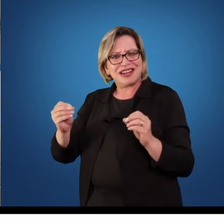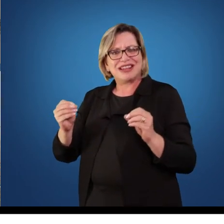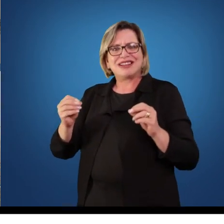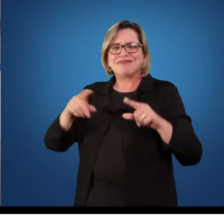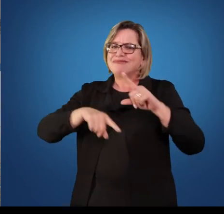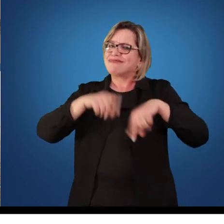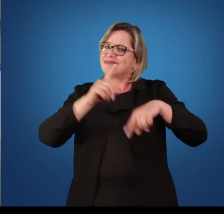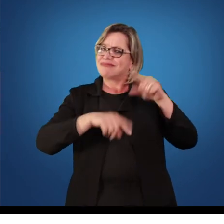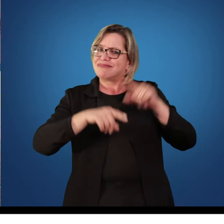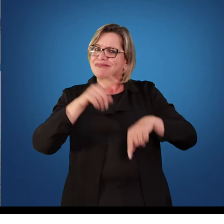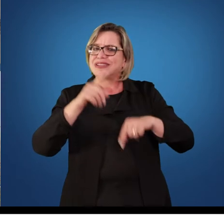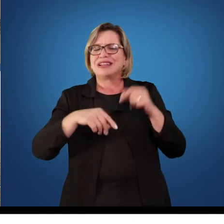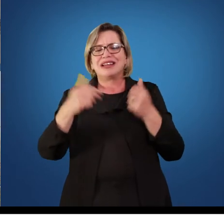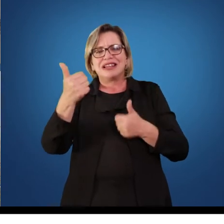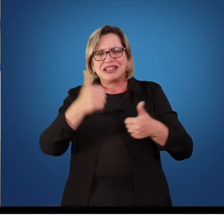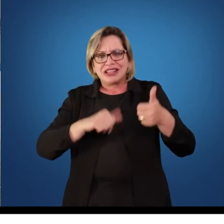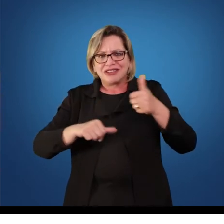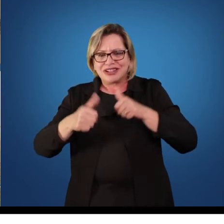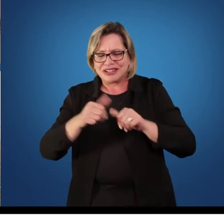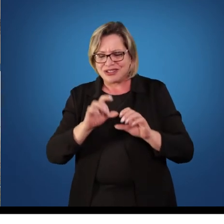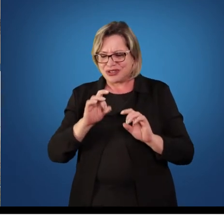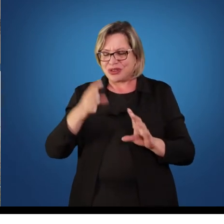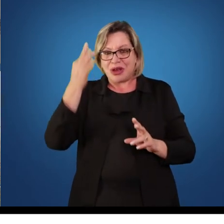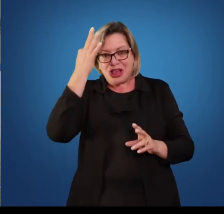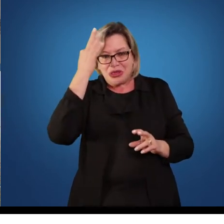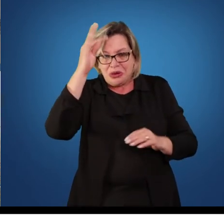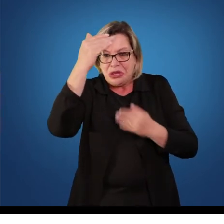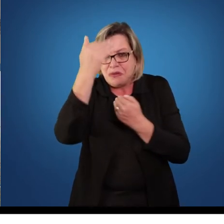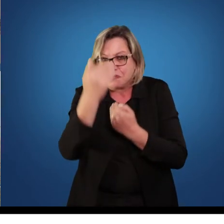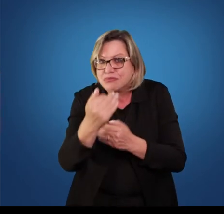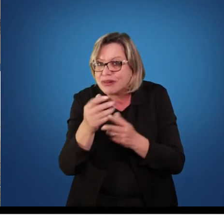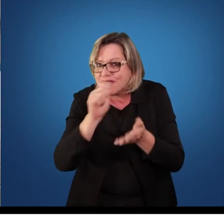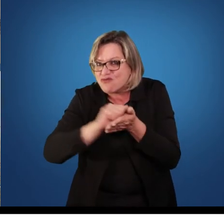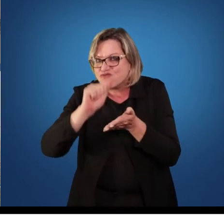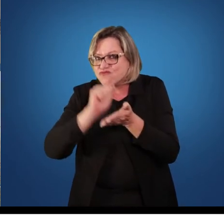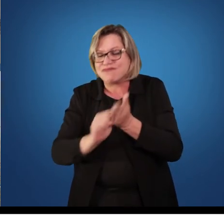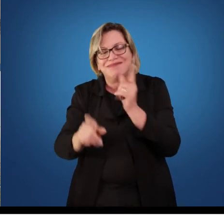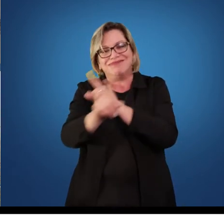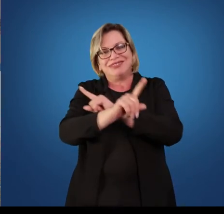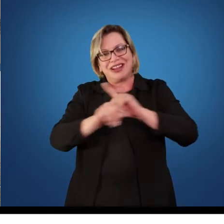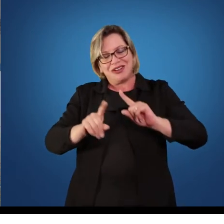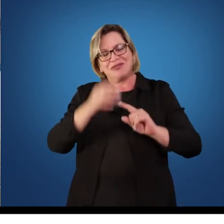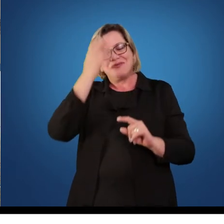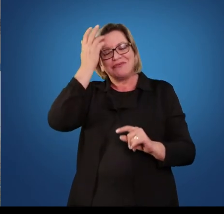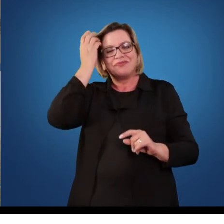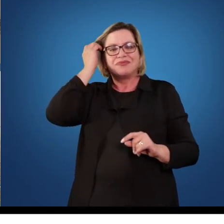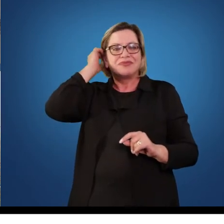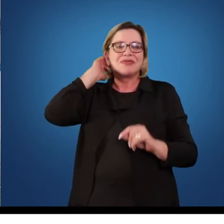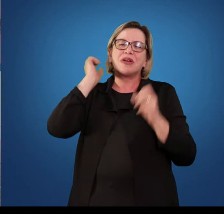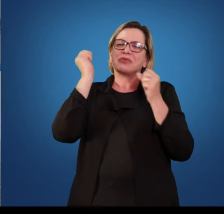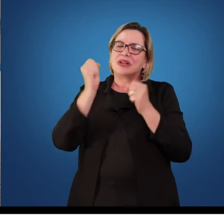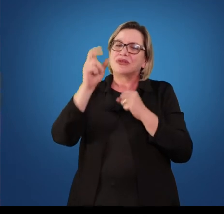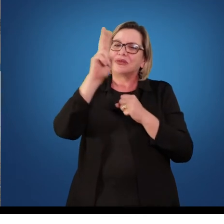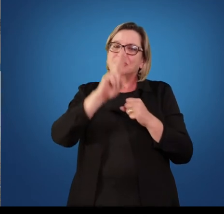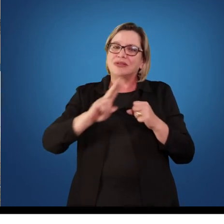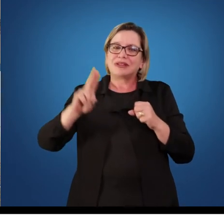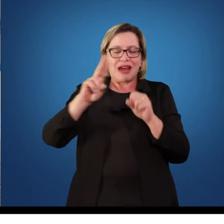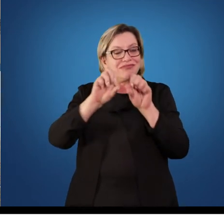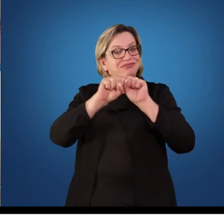além das avaliações teóricas, das provas escritas. Podemos utilizar, por exemplo, apresentação de trabalhos,